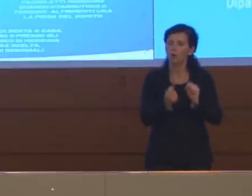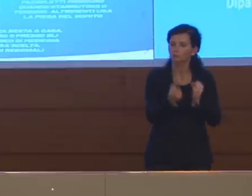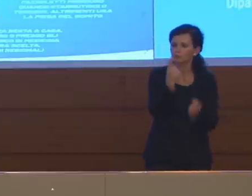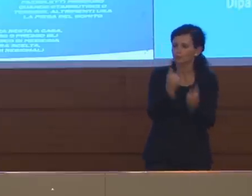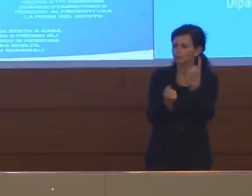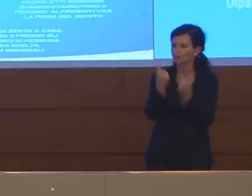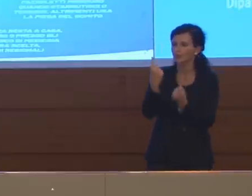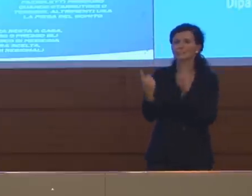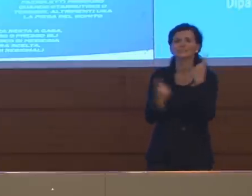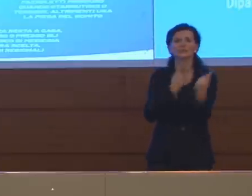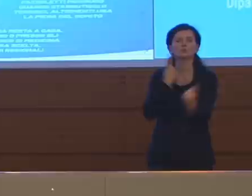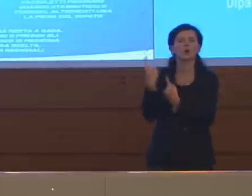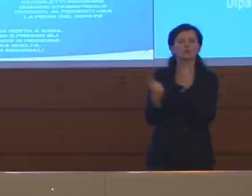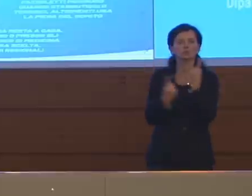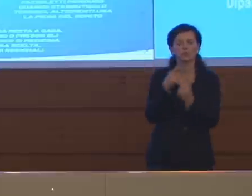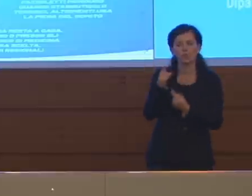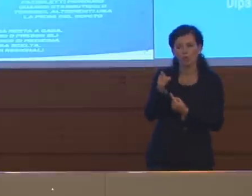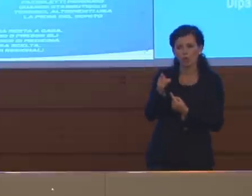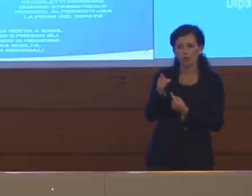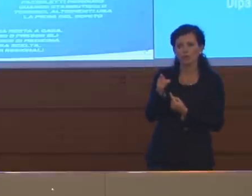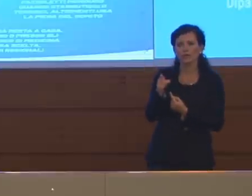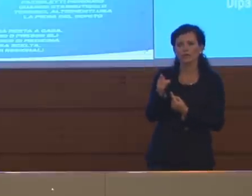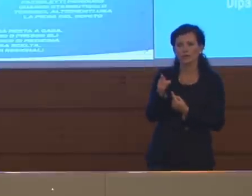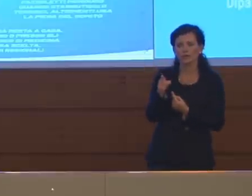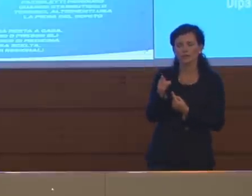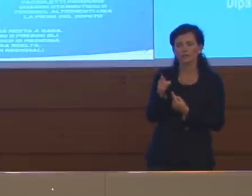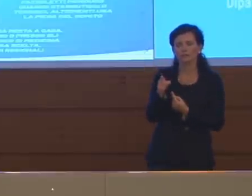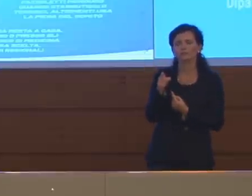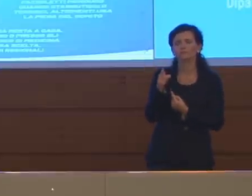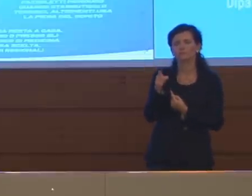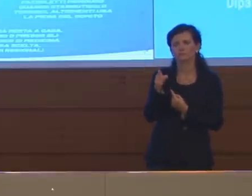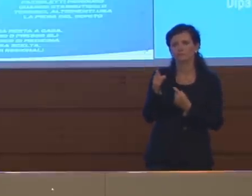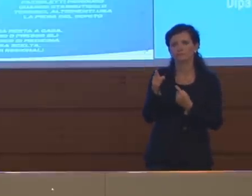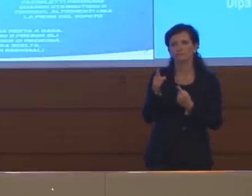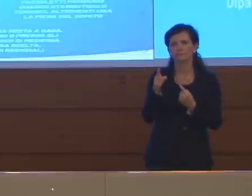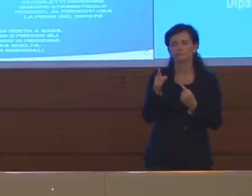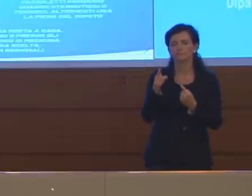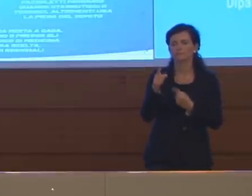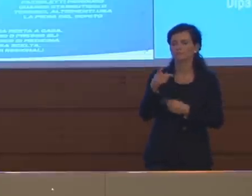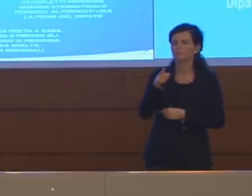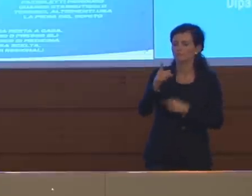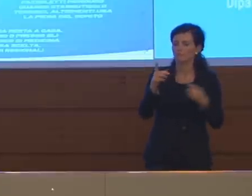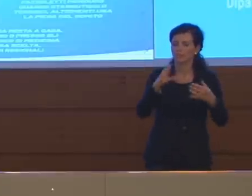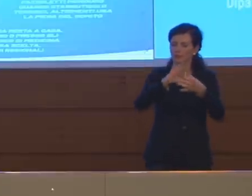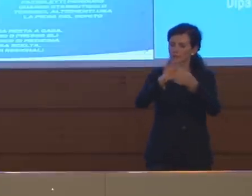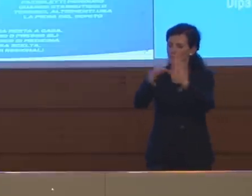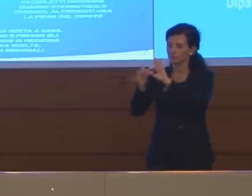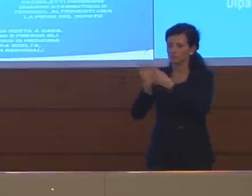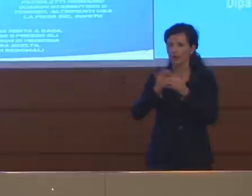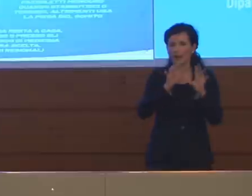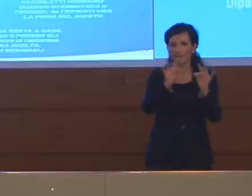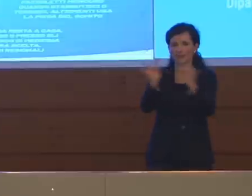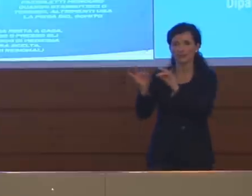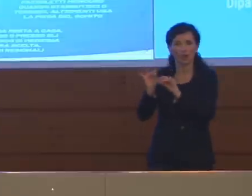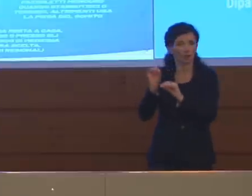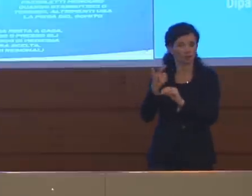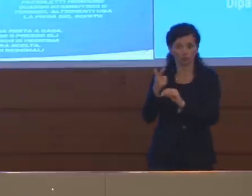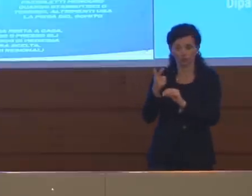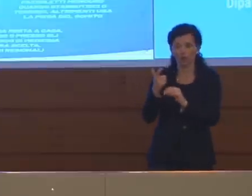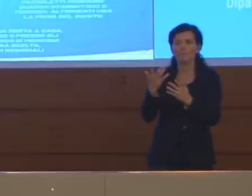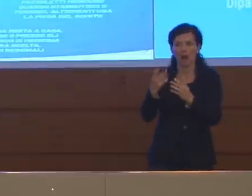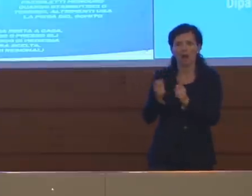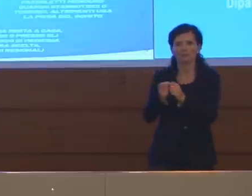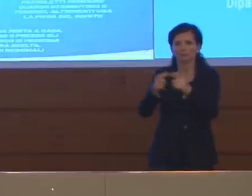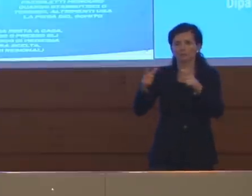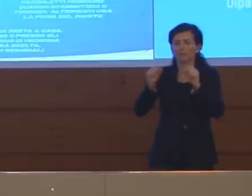casi non riconduti, le cui catene epidemiologiche non sono ricostruibili ma sono diffusi, evidentemente il tipo di